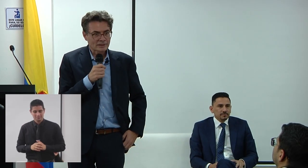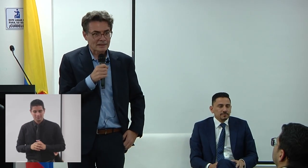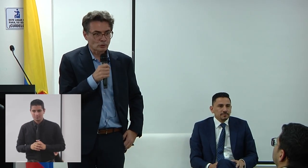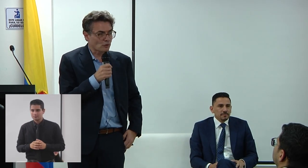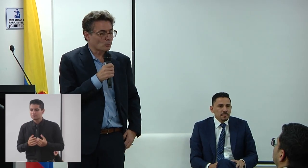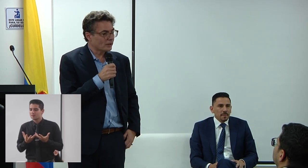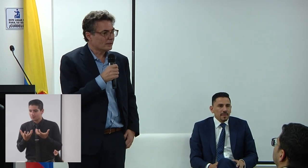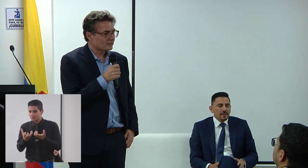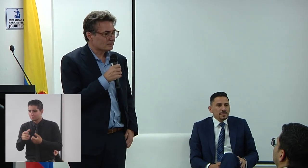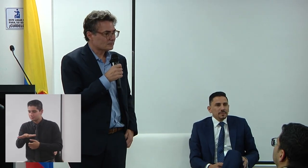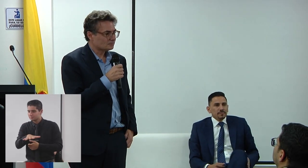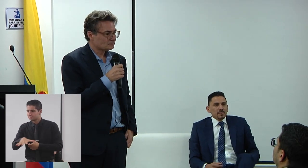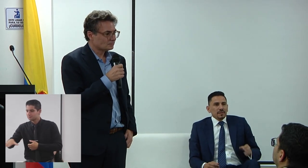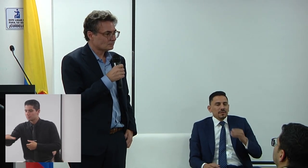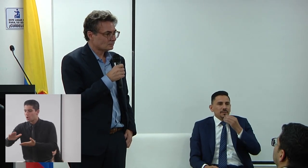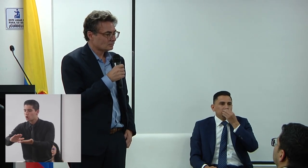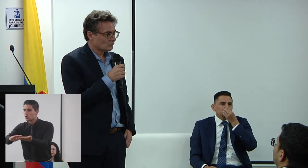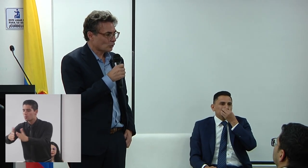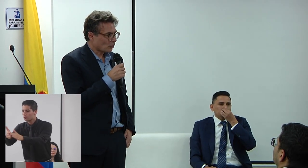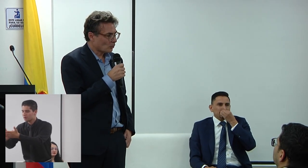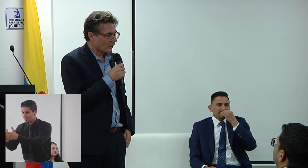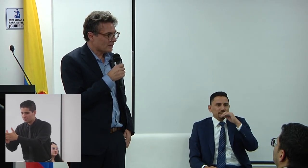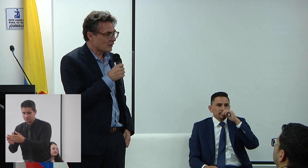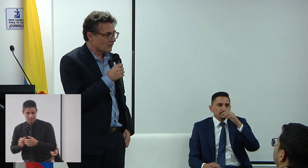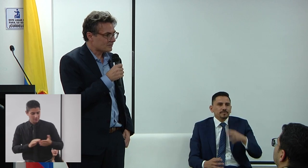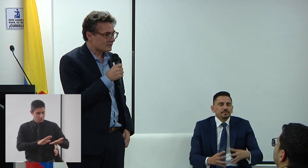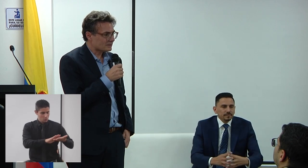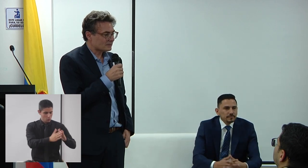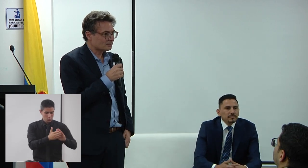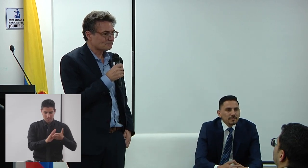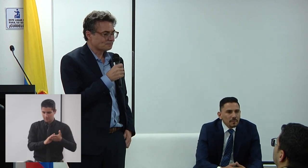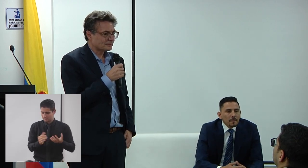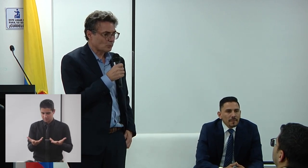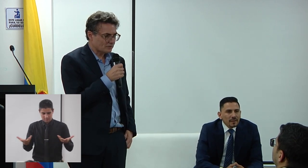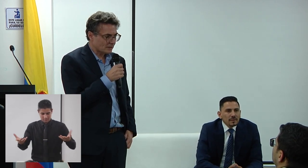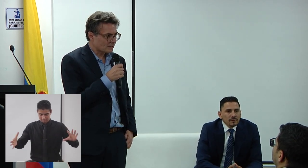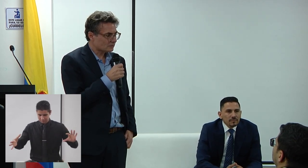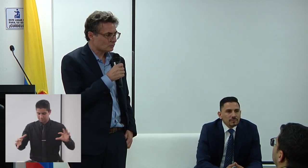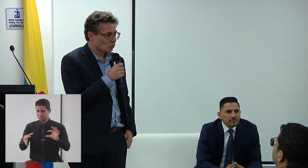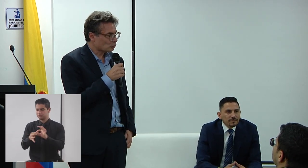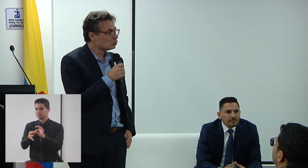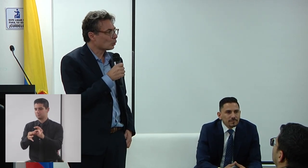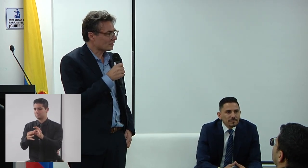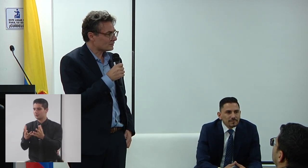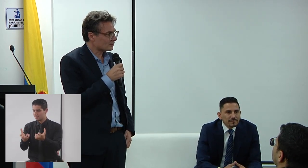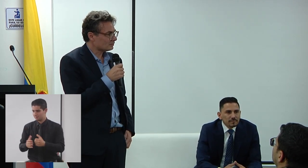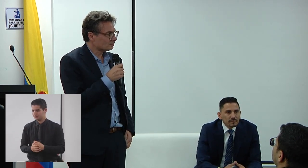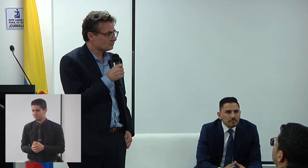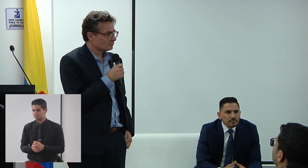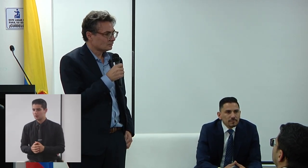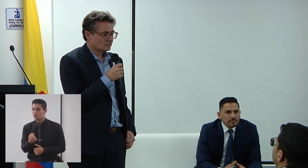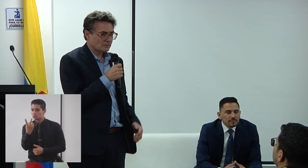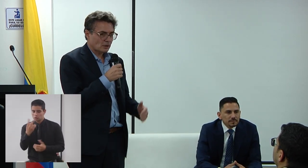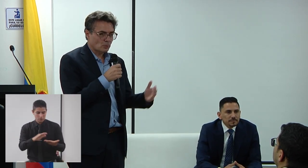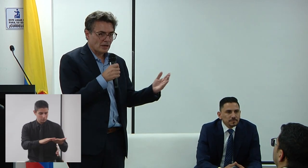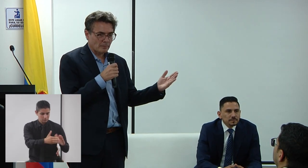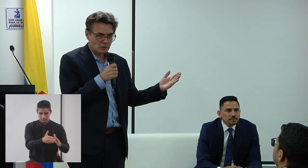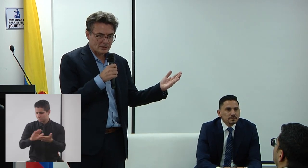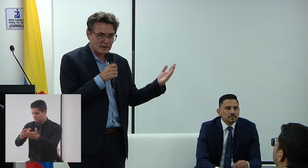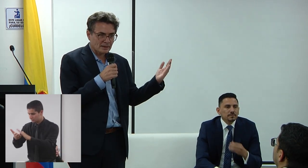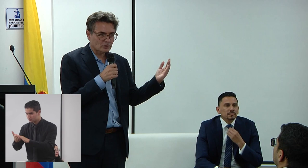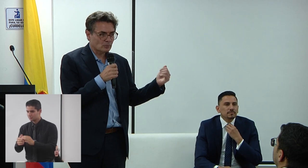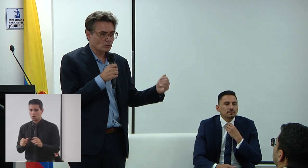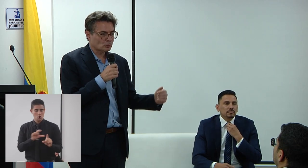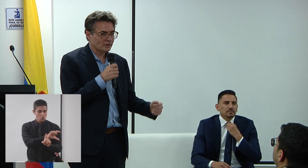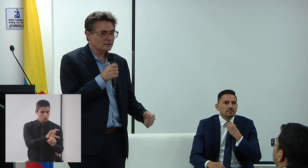de conectar dos comunidades, dos comunidades lingüísticas, dos culturas, la comunidad